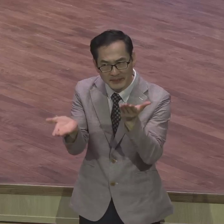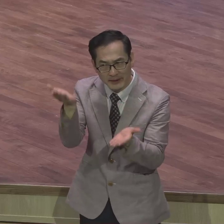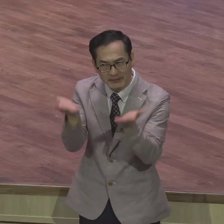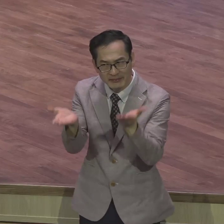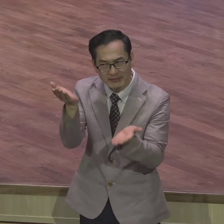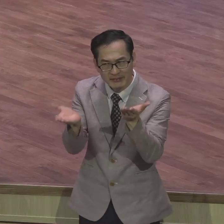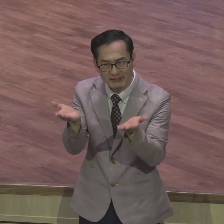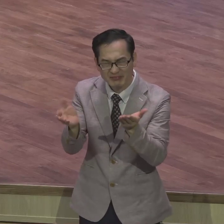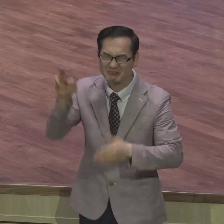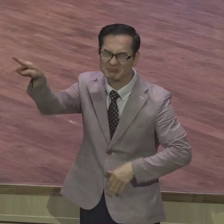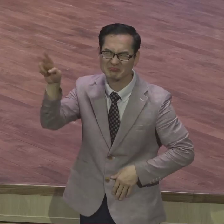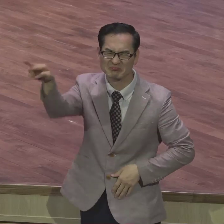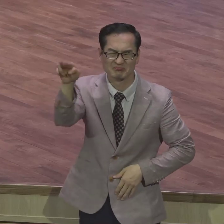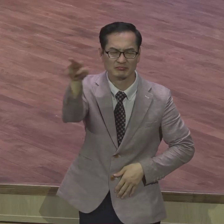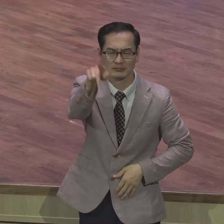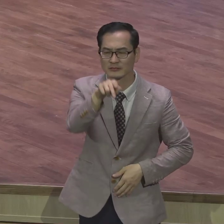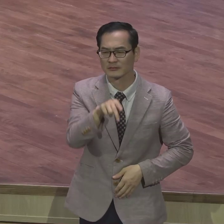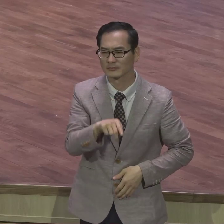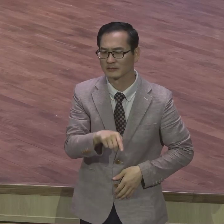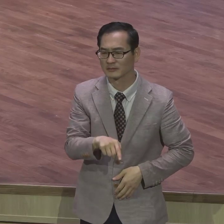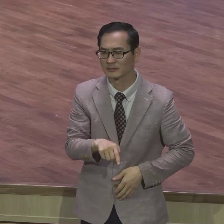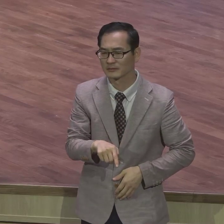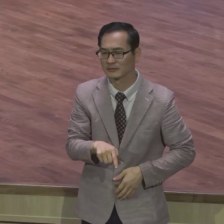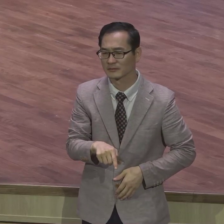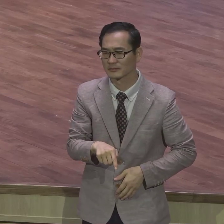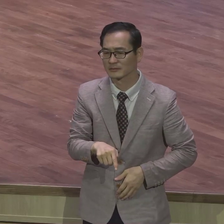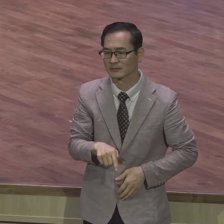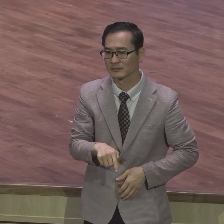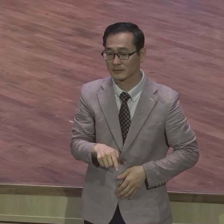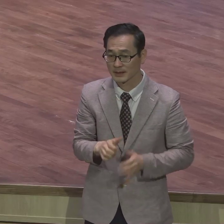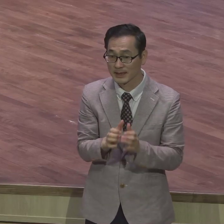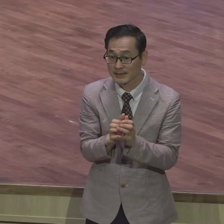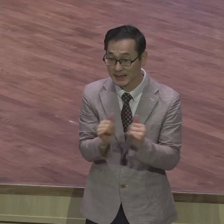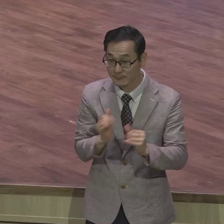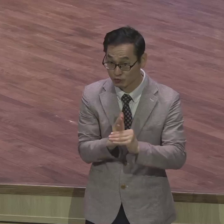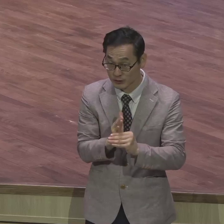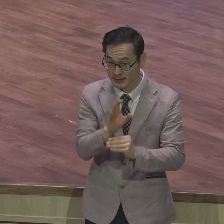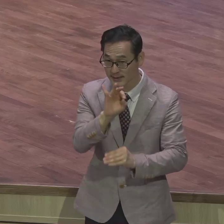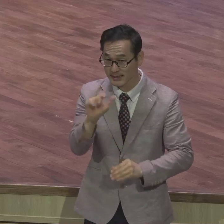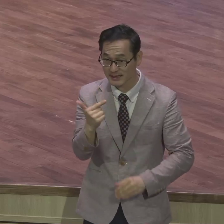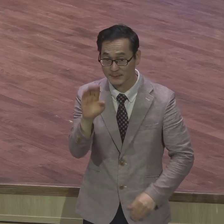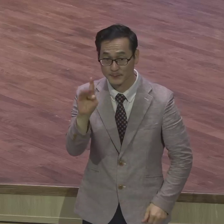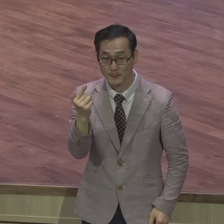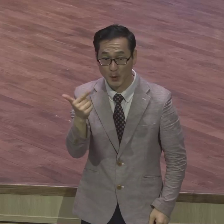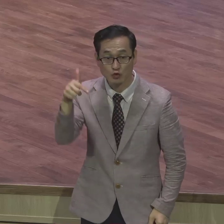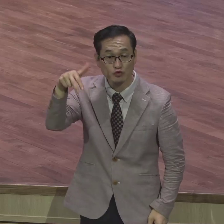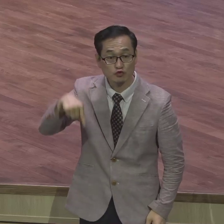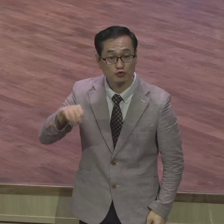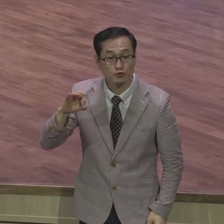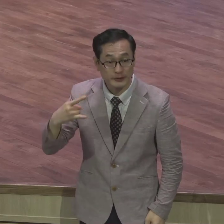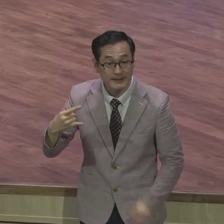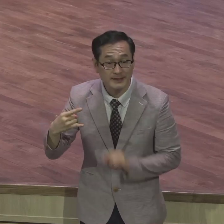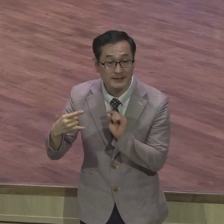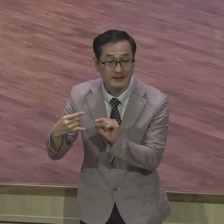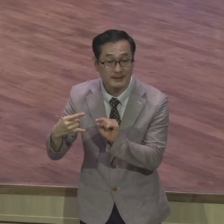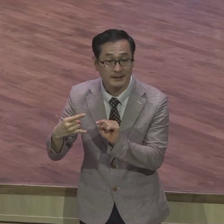생각에서 다시 말하면 인본주의 사회에서 나온 것이다 자기 중심이 된 생각과